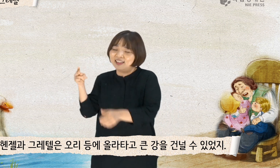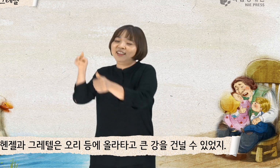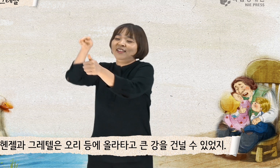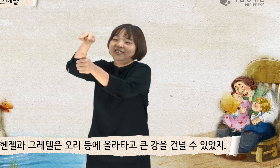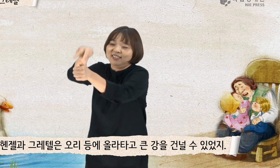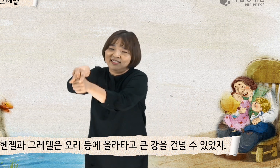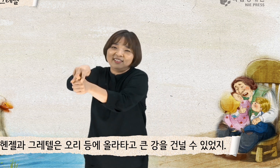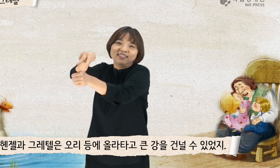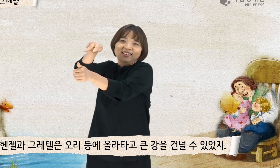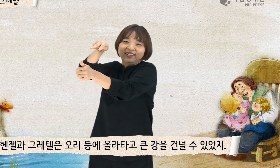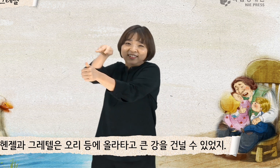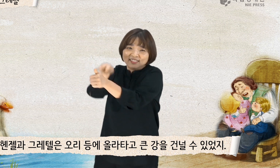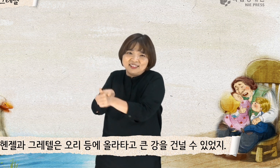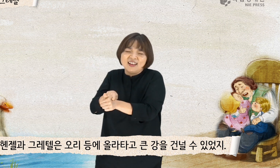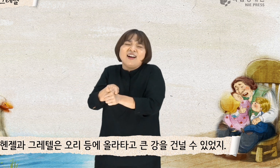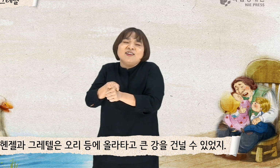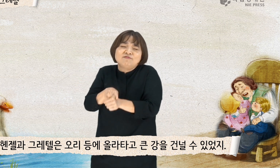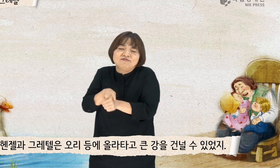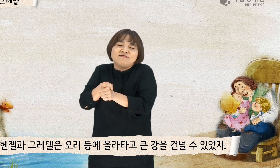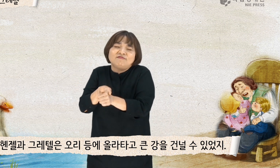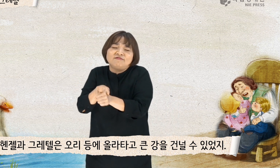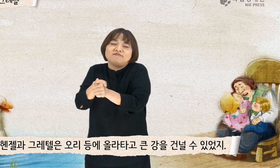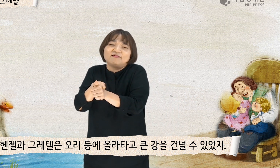올라타고 큰 강을 건널 수 있었지.